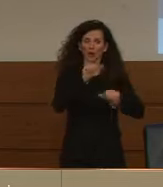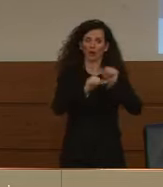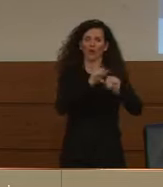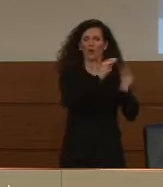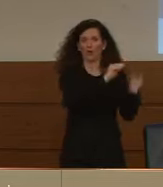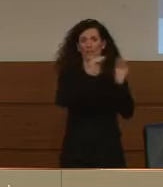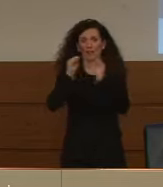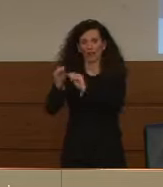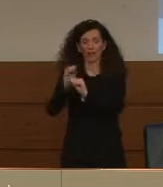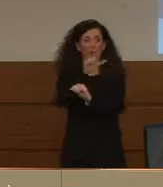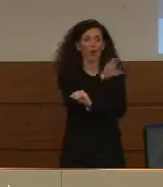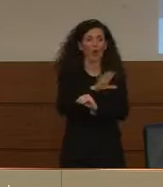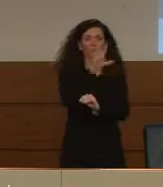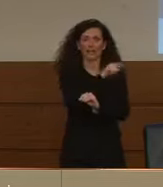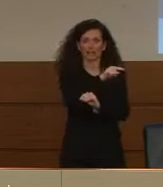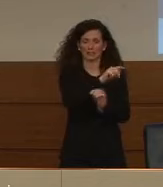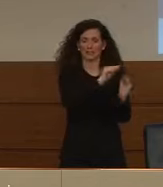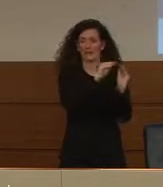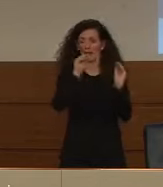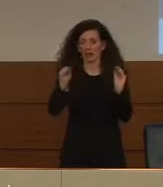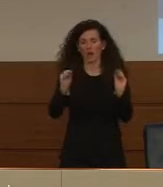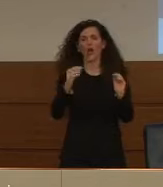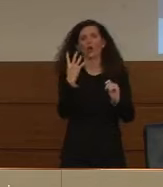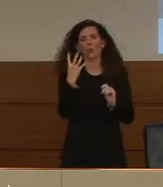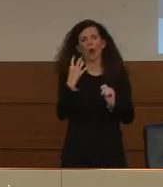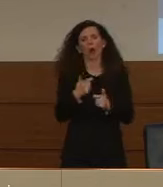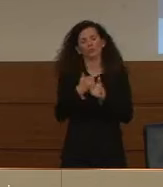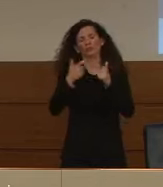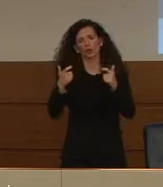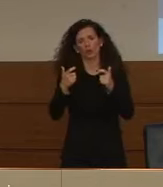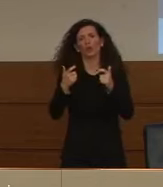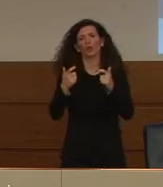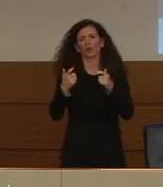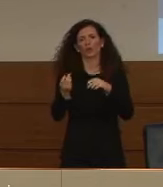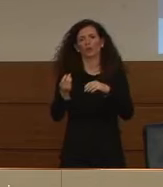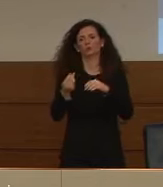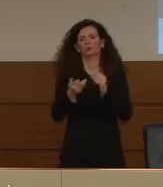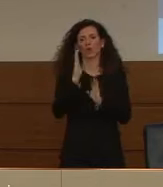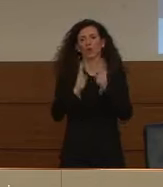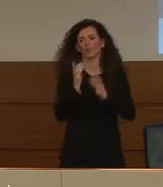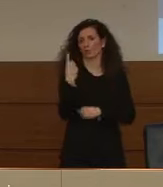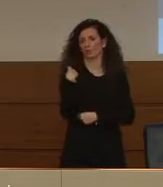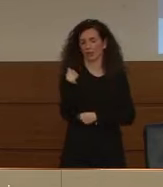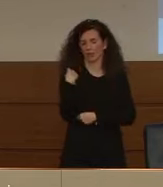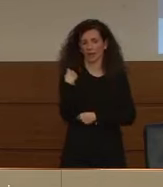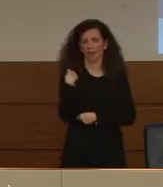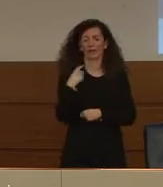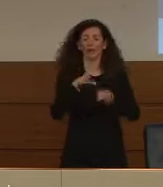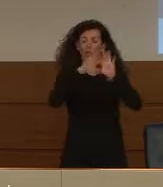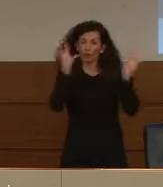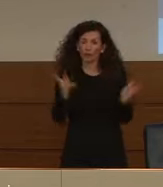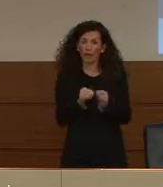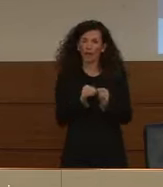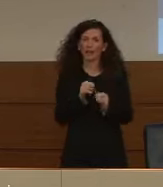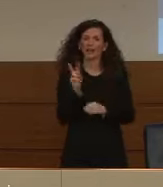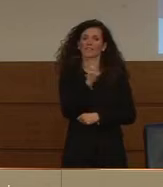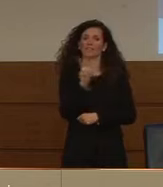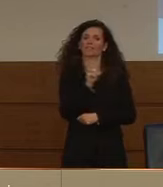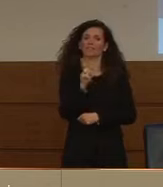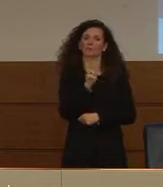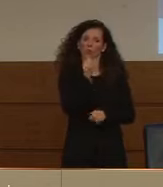Lombardia, 4 in più rispetto a ieri. Il totale dei pazienti trasferiti è di 22